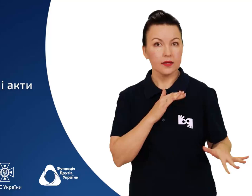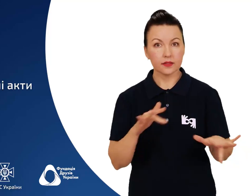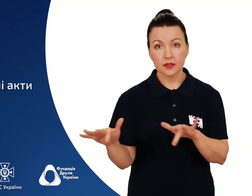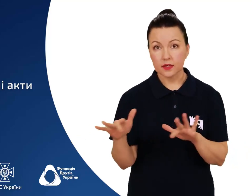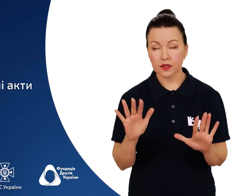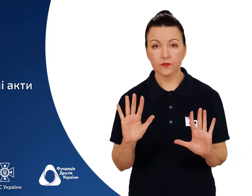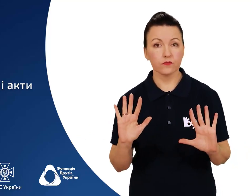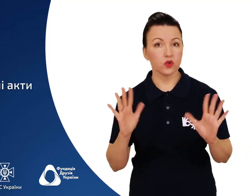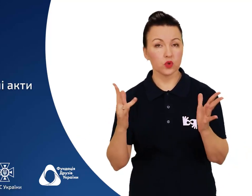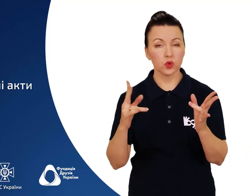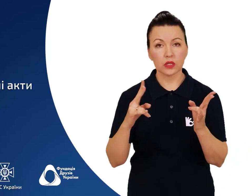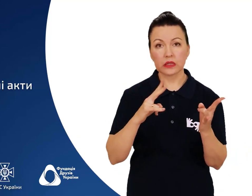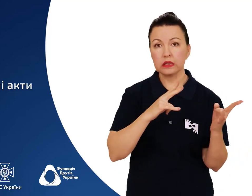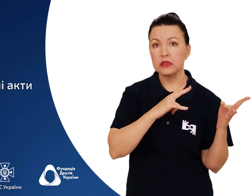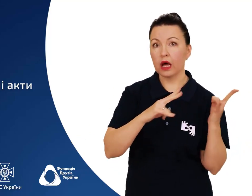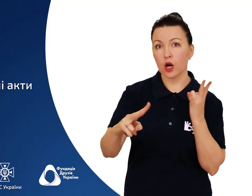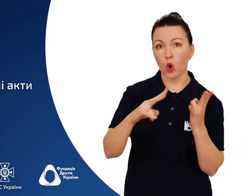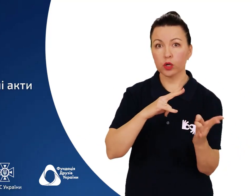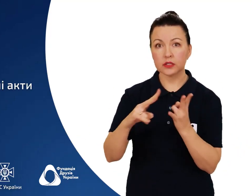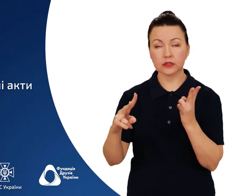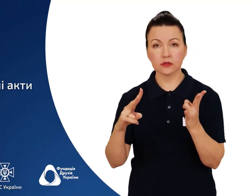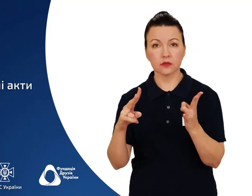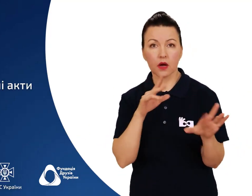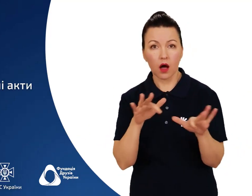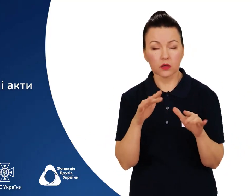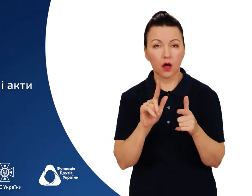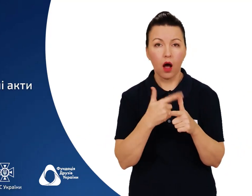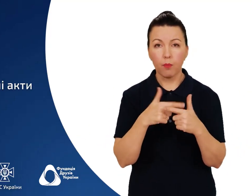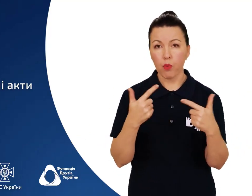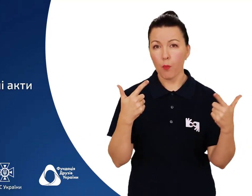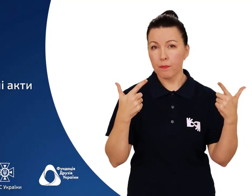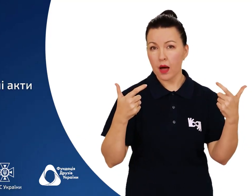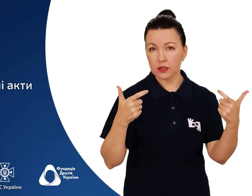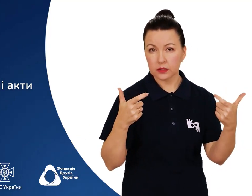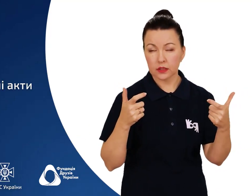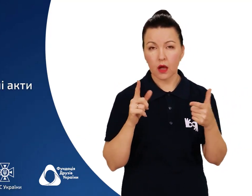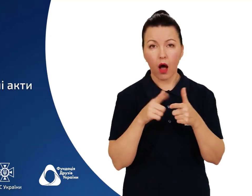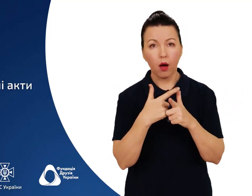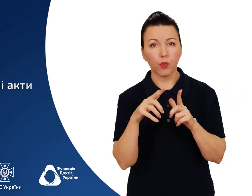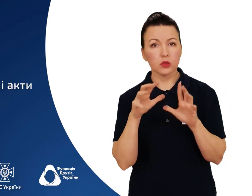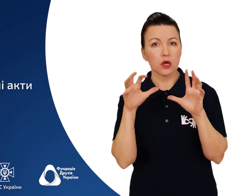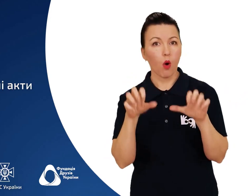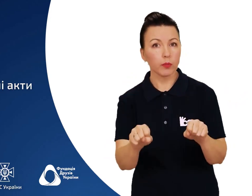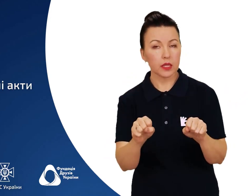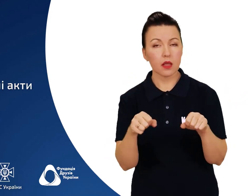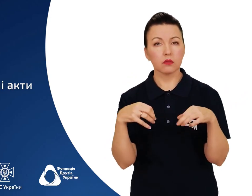Дії у разі терористичного акту перестрілки, захоплення транспорту